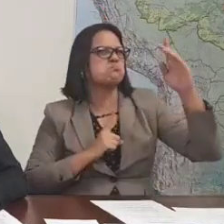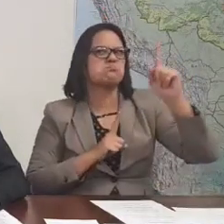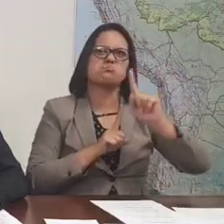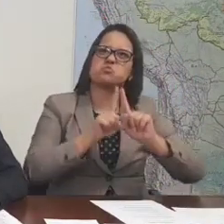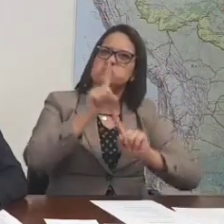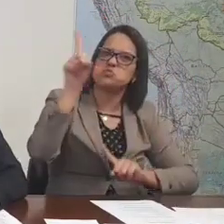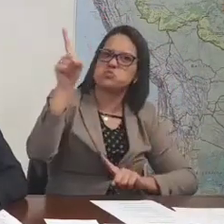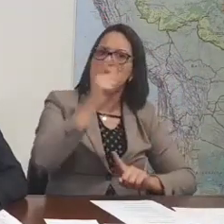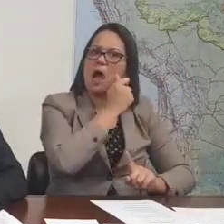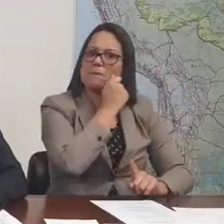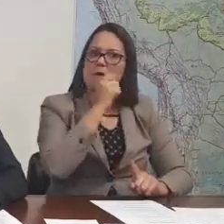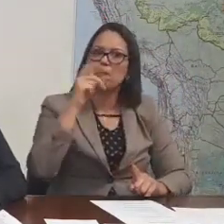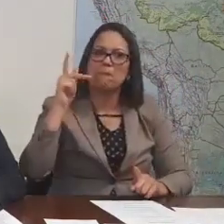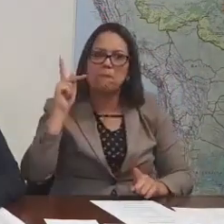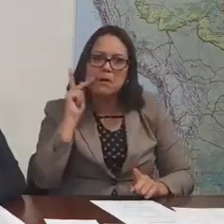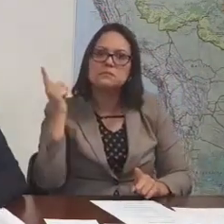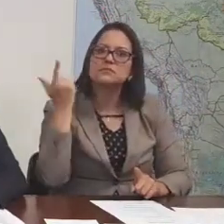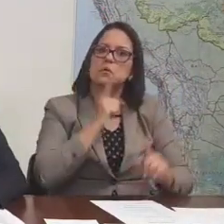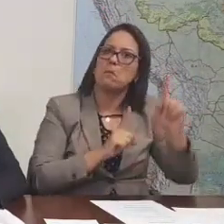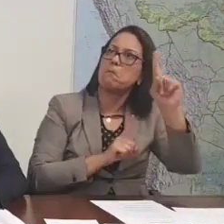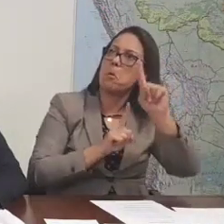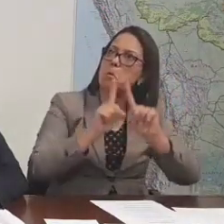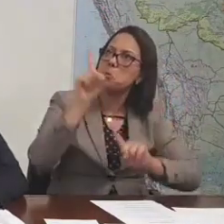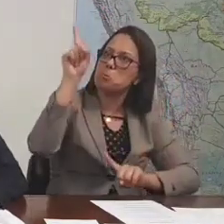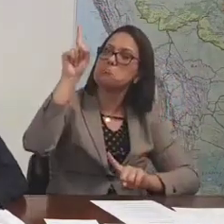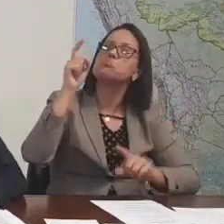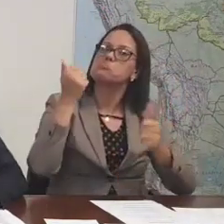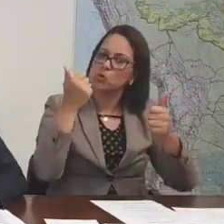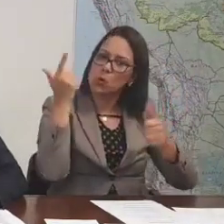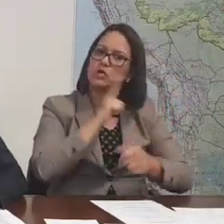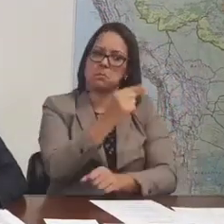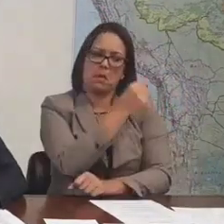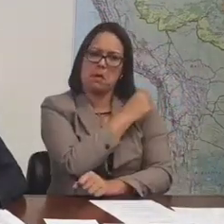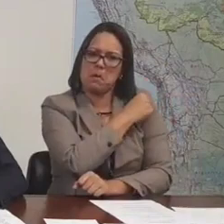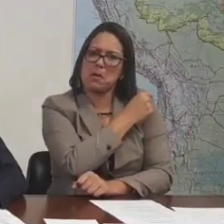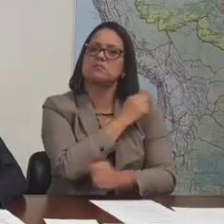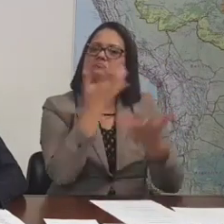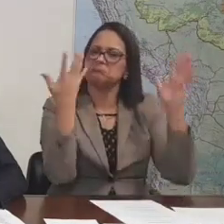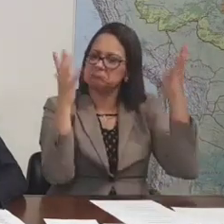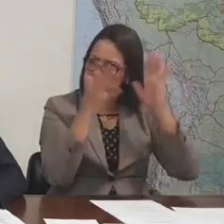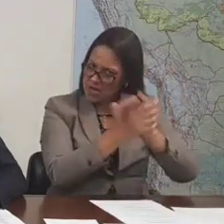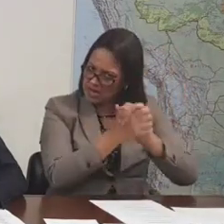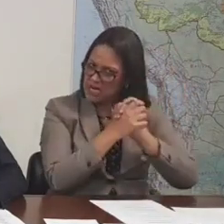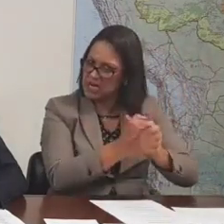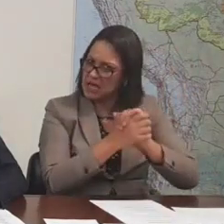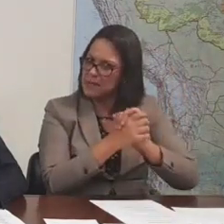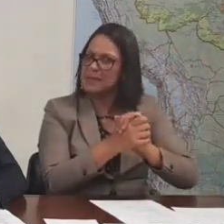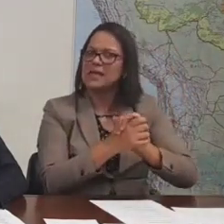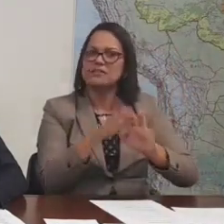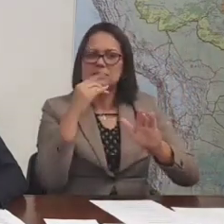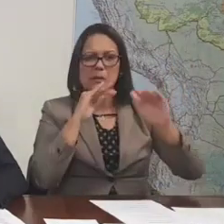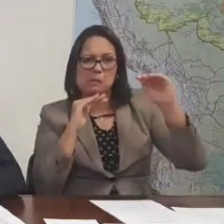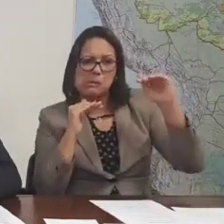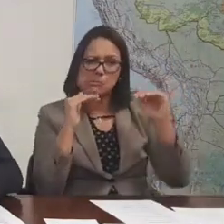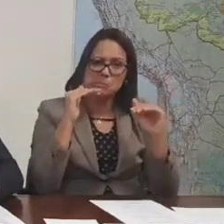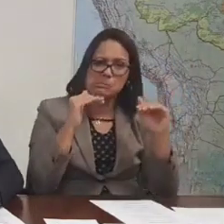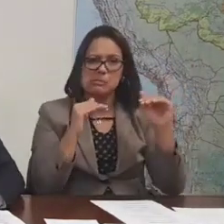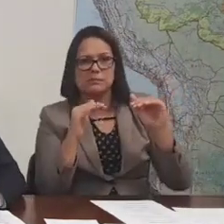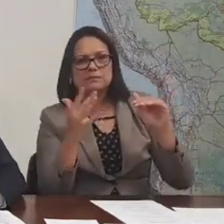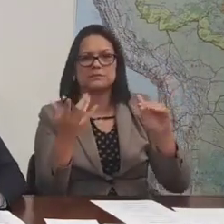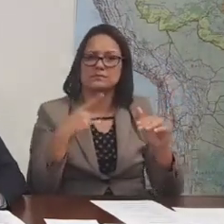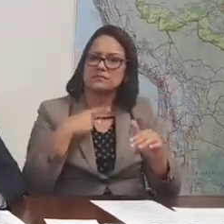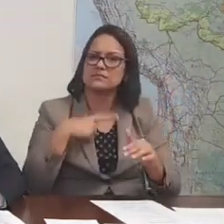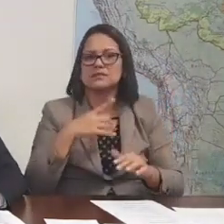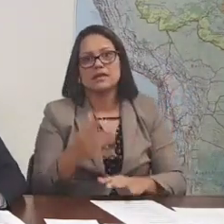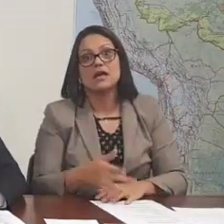fila, Amapá, estão lá na frente. meus parabéns. A turma que ficou na média, se apertar um pouquinho esse final de semana, chega.